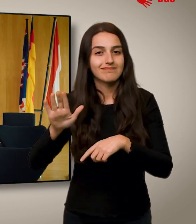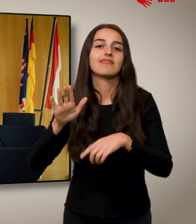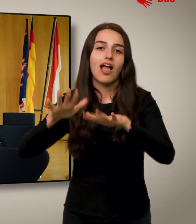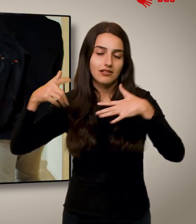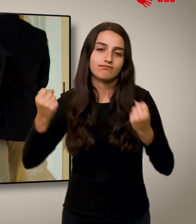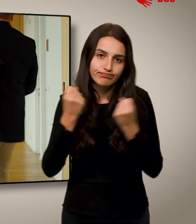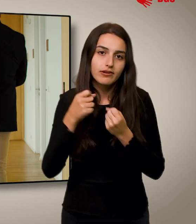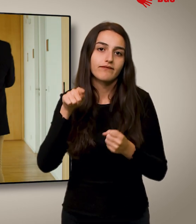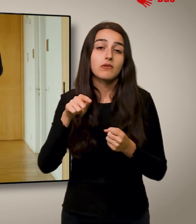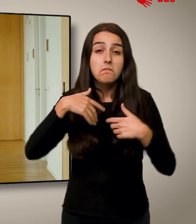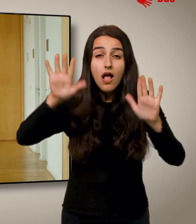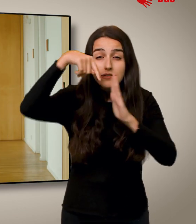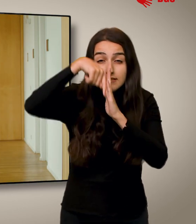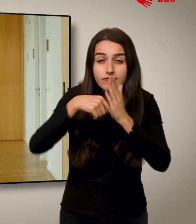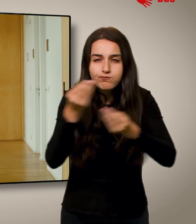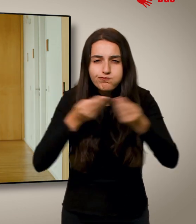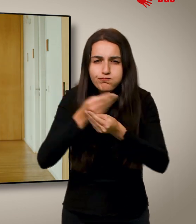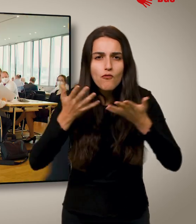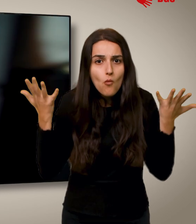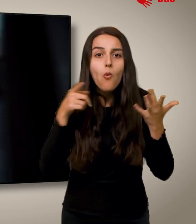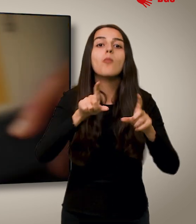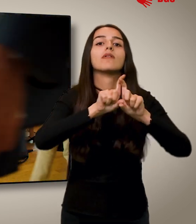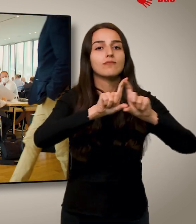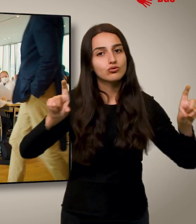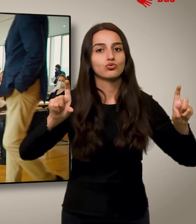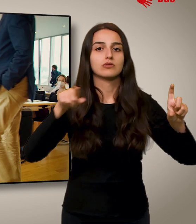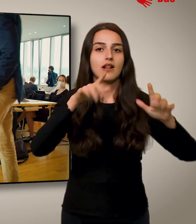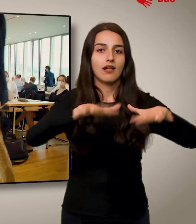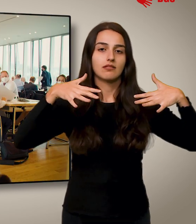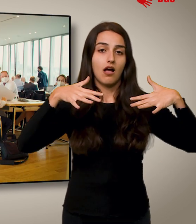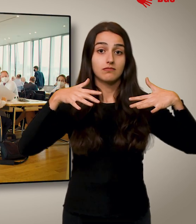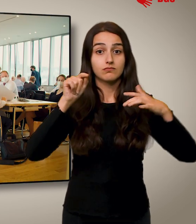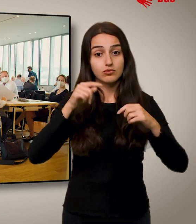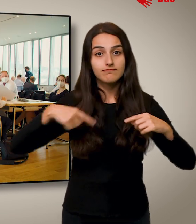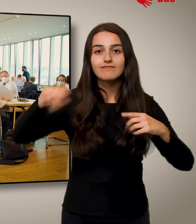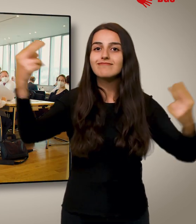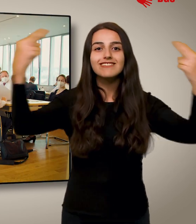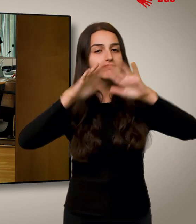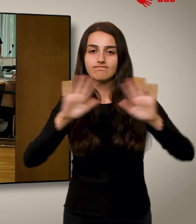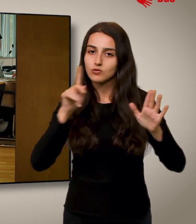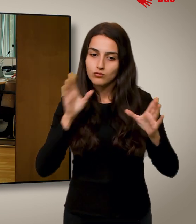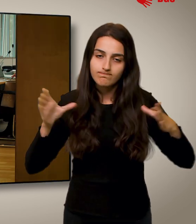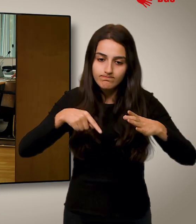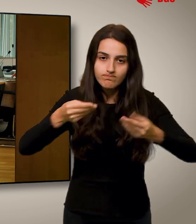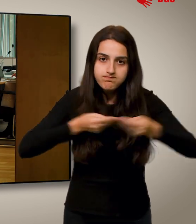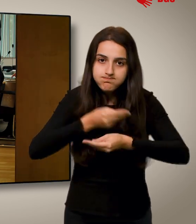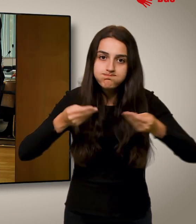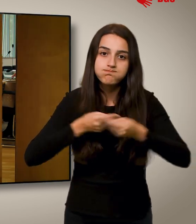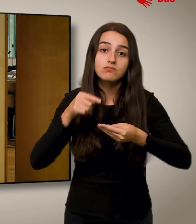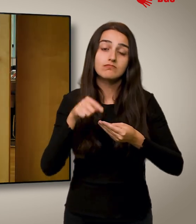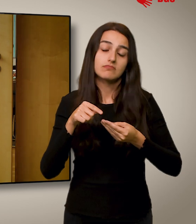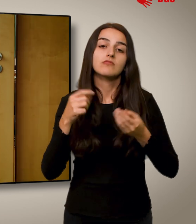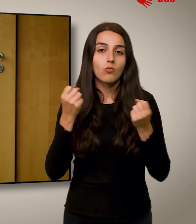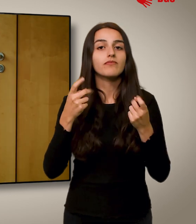Landtages. Die eigentliche Detailarbeit findet dabei in den Ausschüssen statt. Sie tagen grundsätzlich unter Ausschluss der Öffentlichkeit.